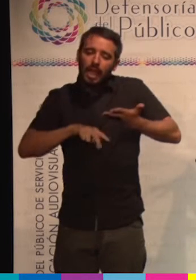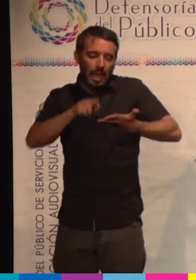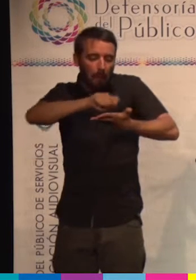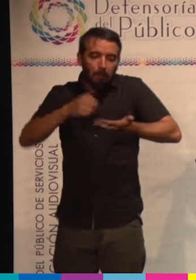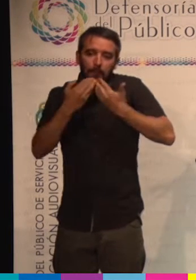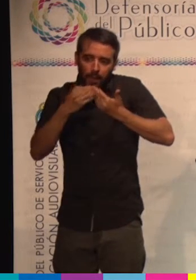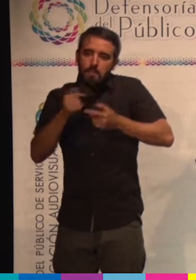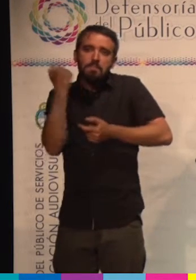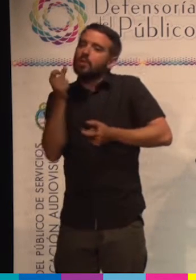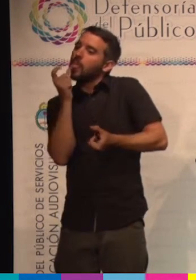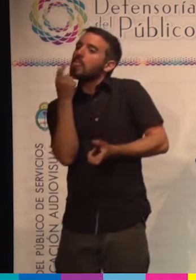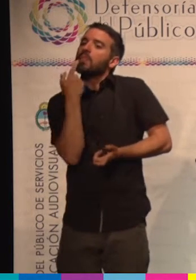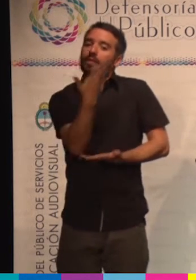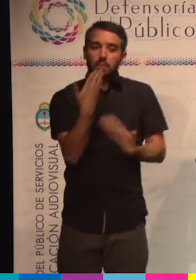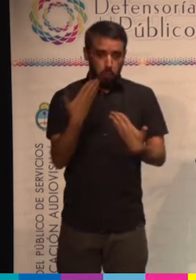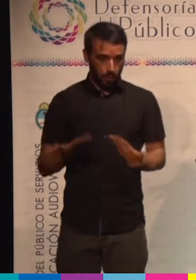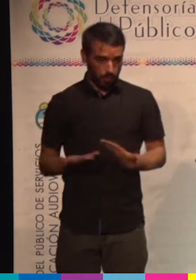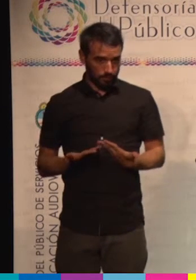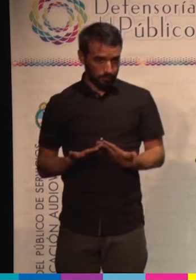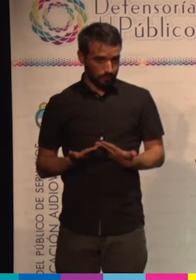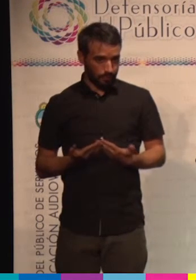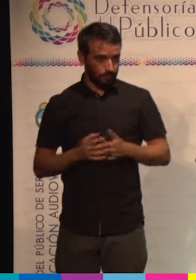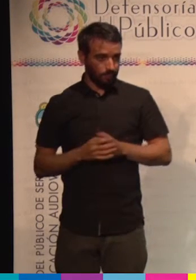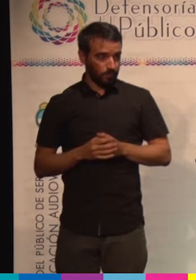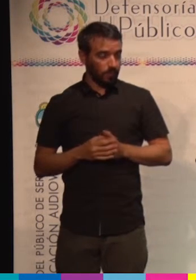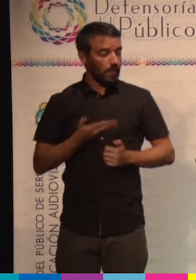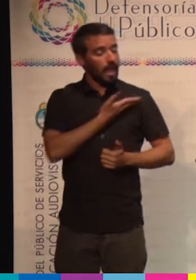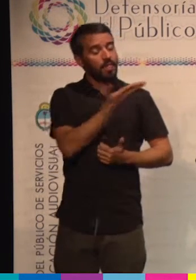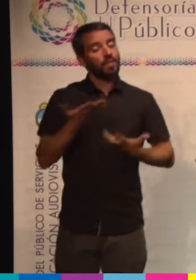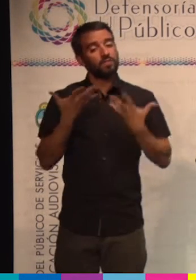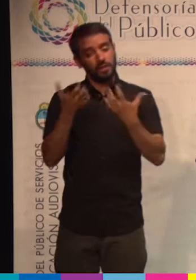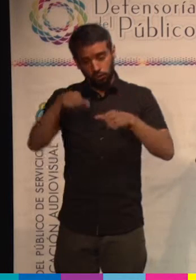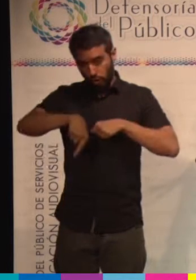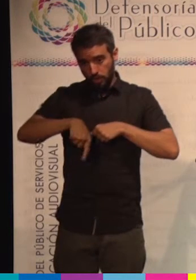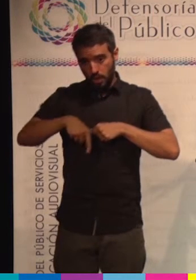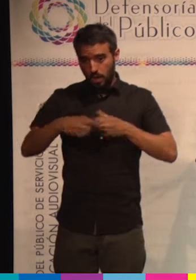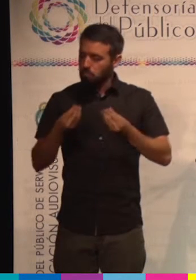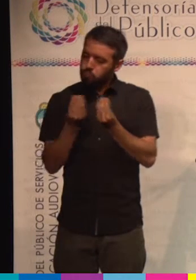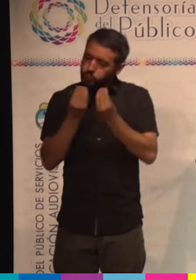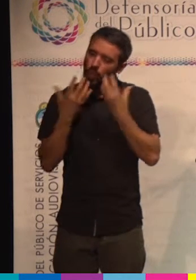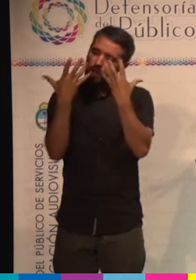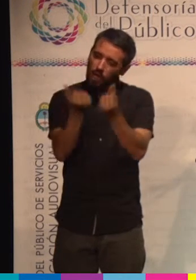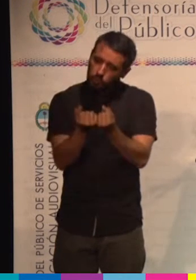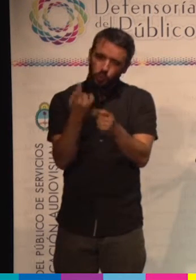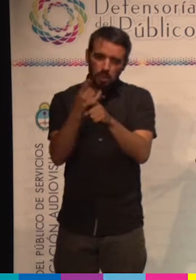importantísimo. Y, bueno, la Defensoría del Público nos ayudó mucho, estuvo muy presente,